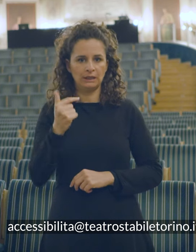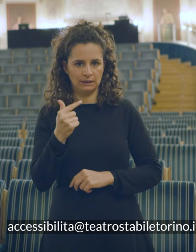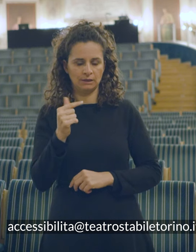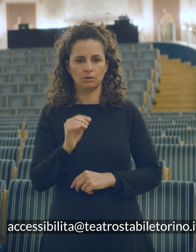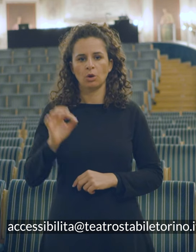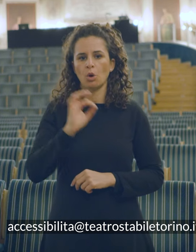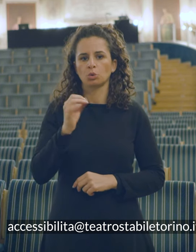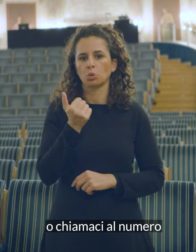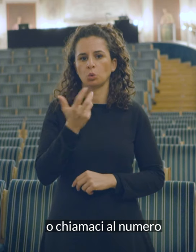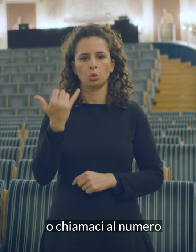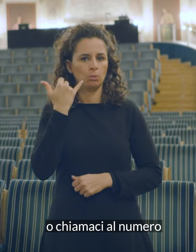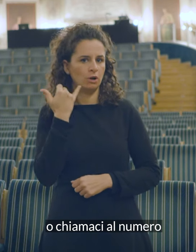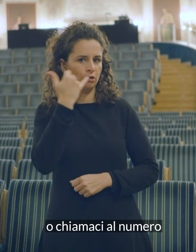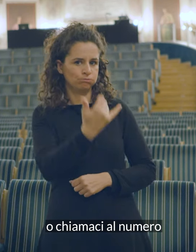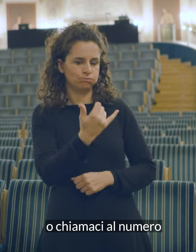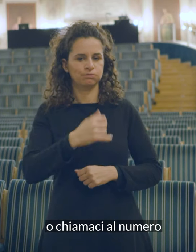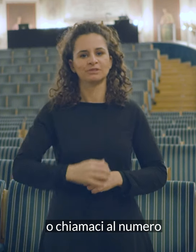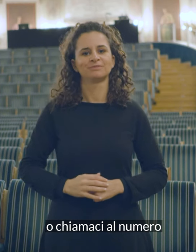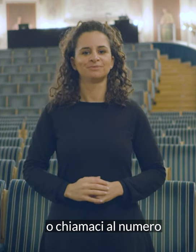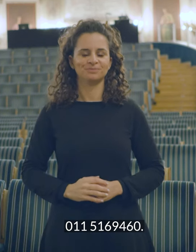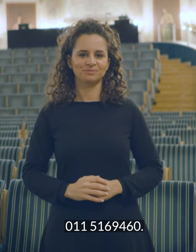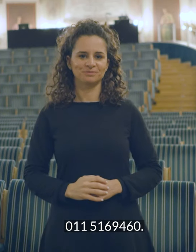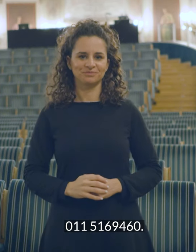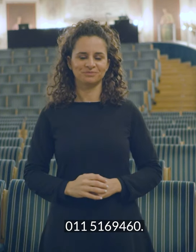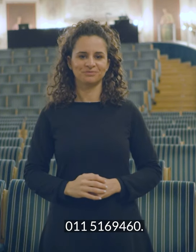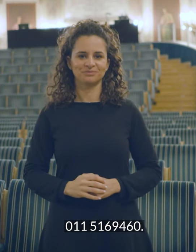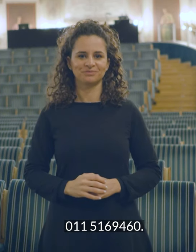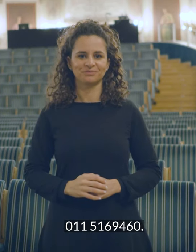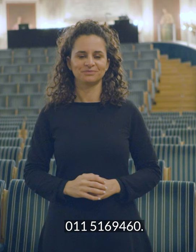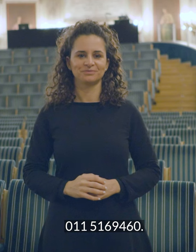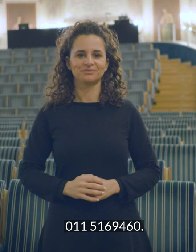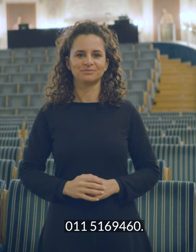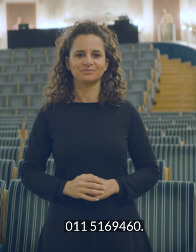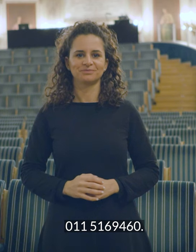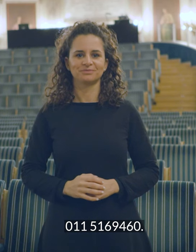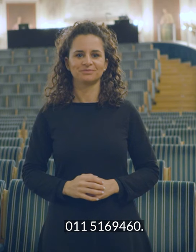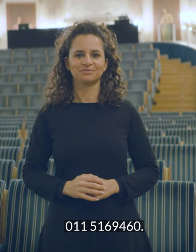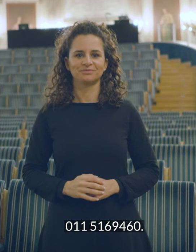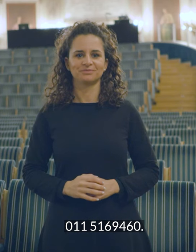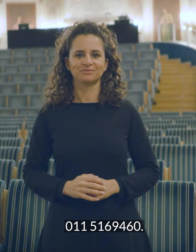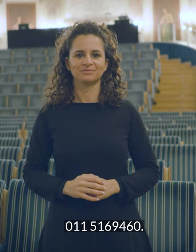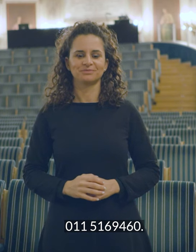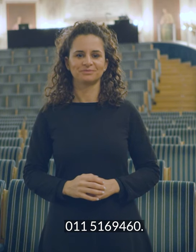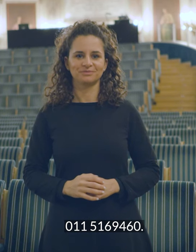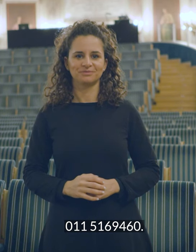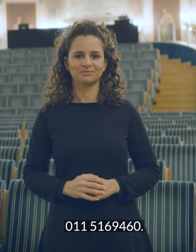.it o chiamaci al numero 011-5169-460.